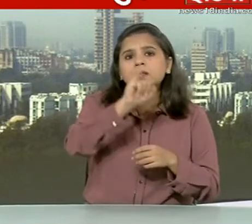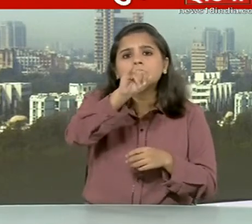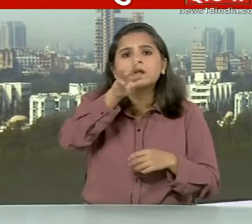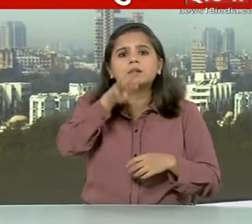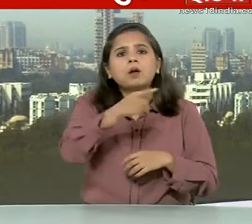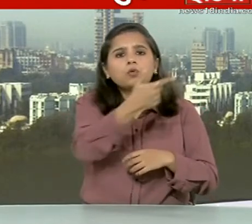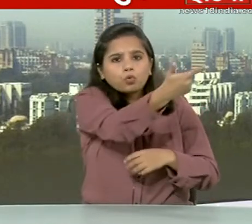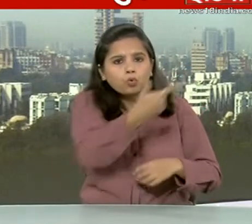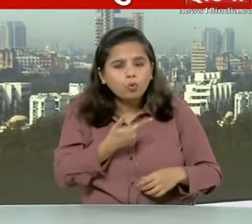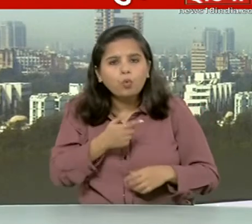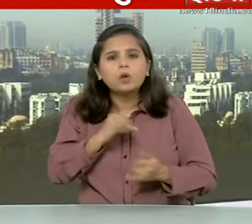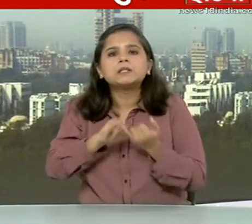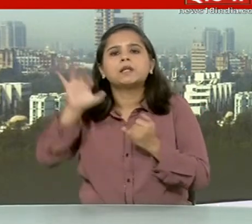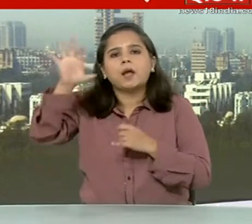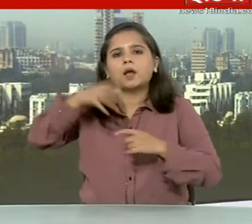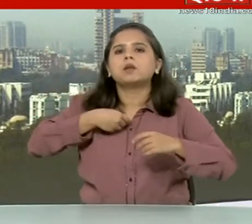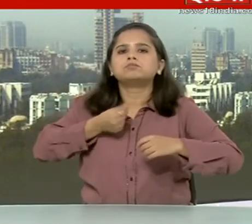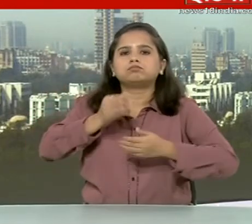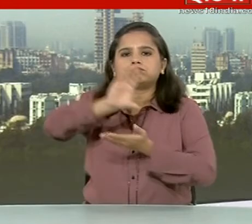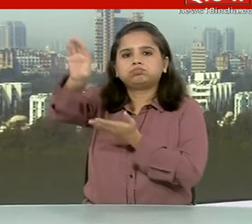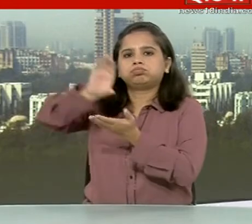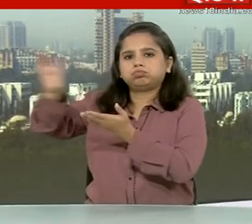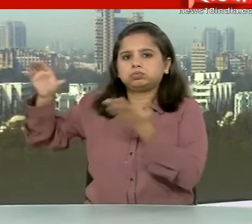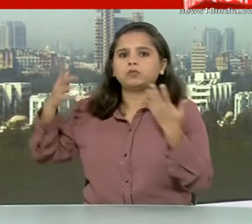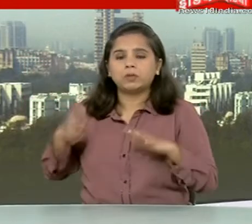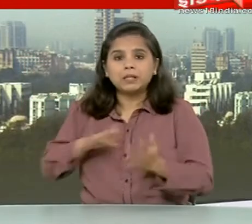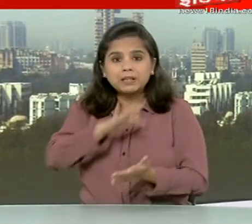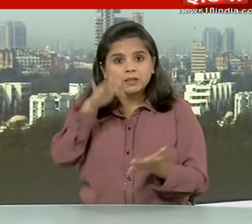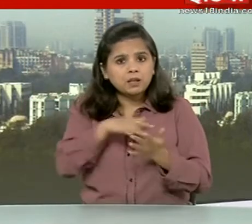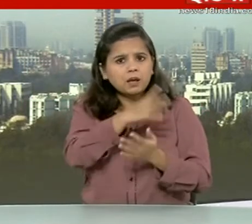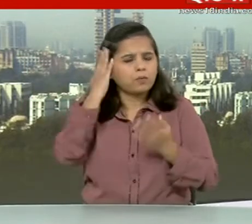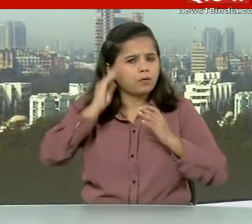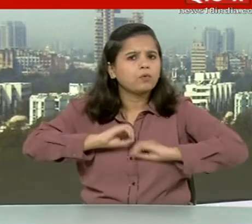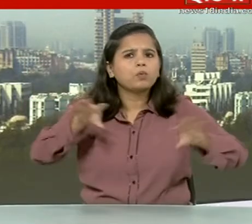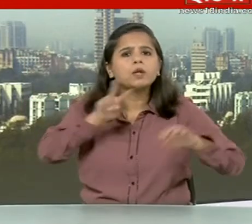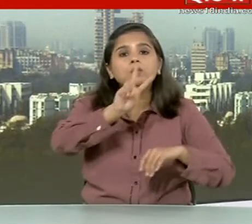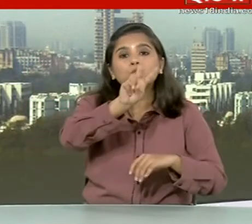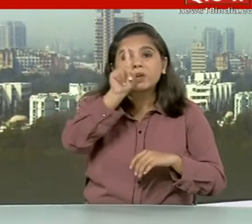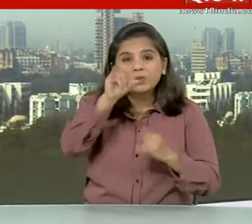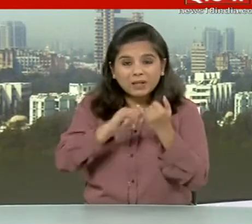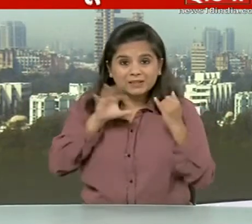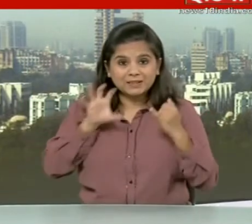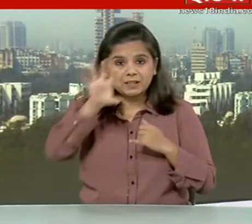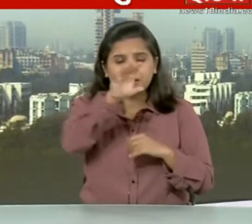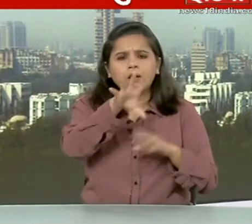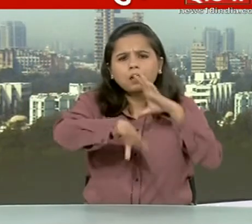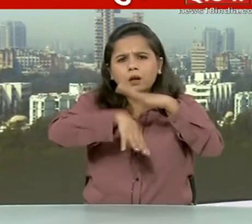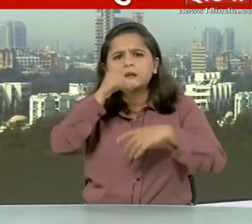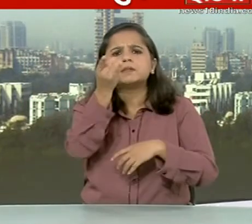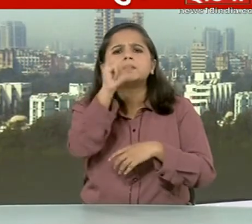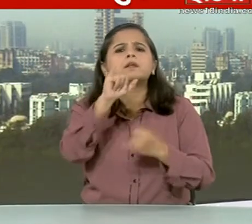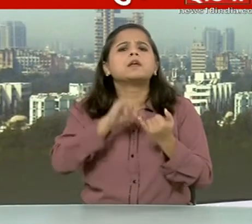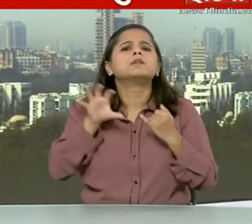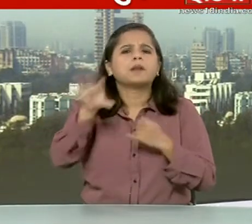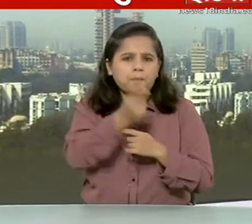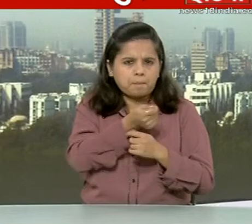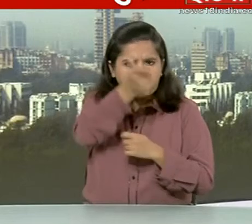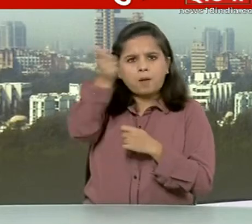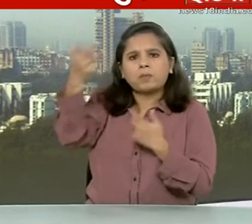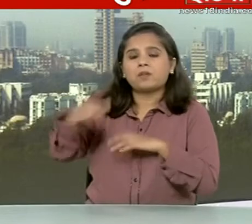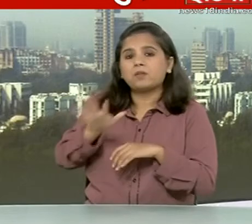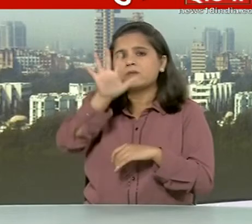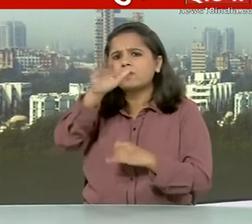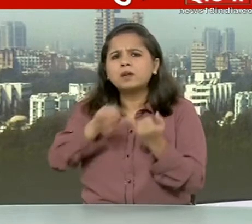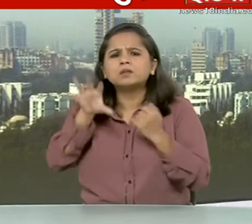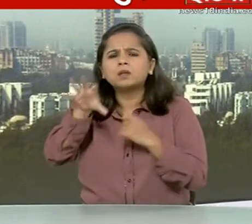राज्यों को भेजा है केंद्र ने जानकारी दी है कि 21 राज्यों में से 16 राज्यों को राशी भेजी गई पांच